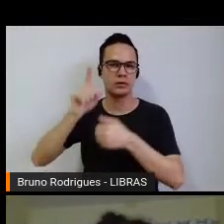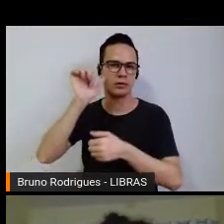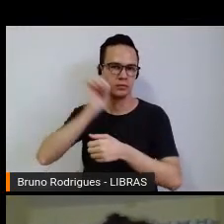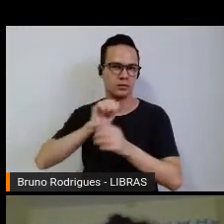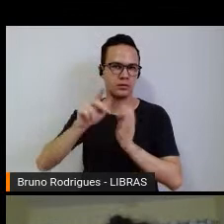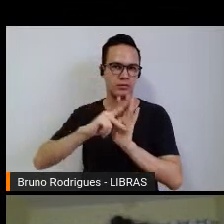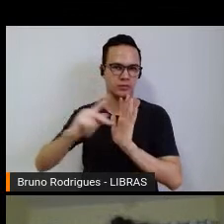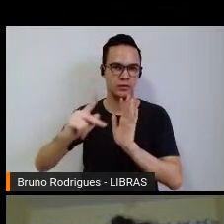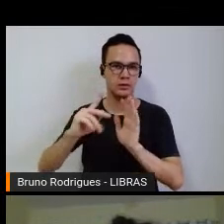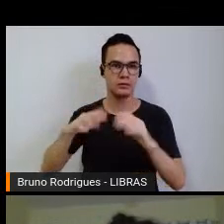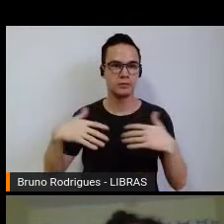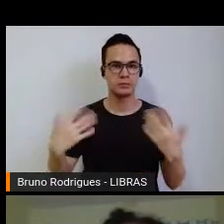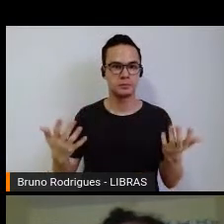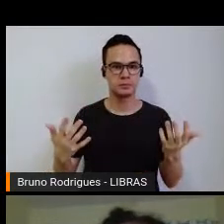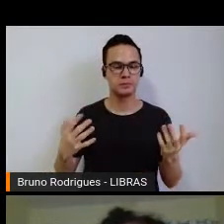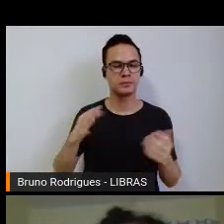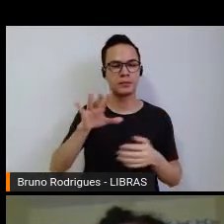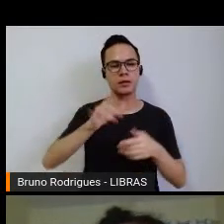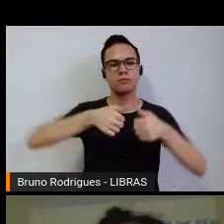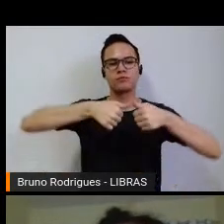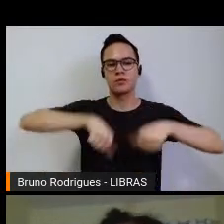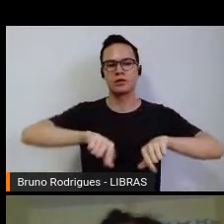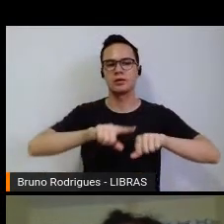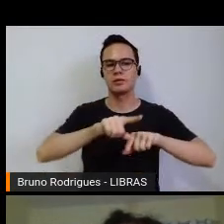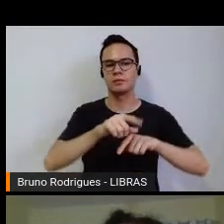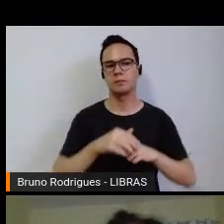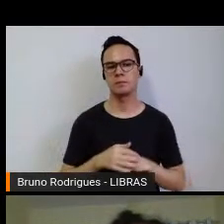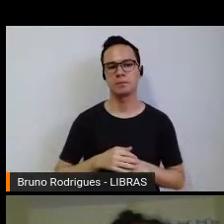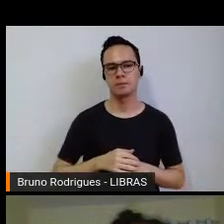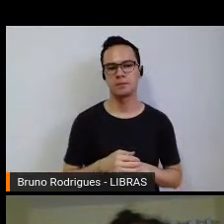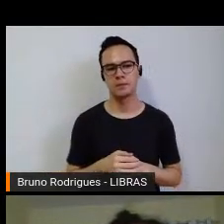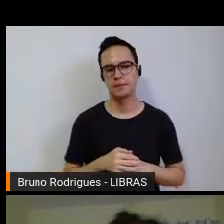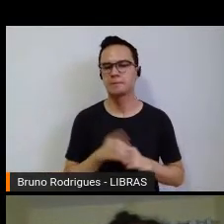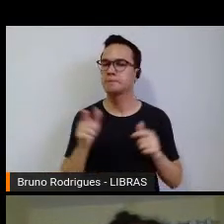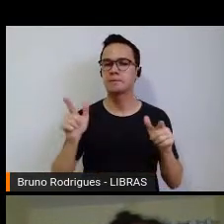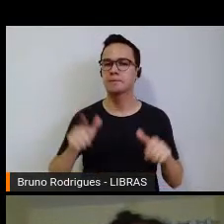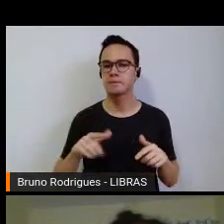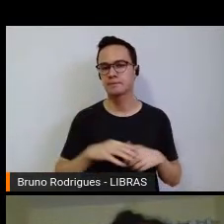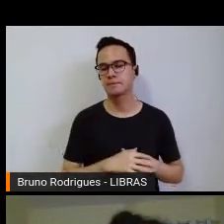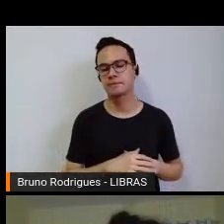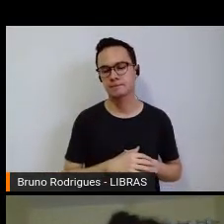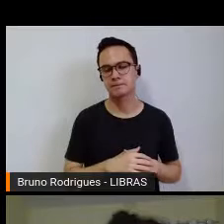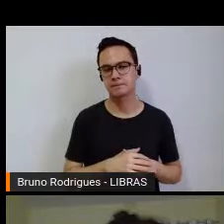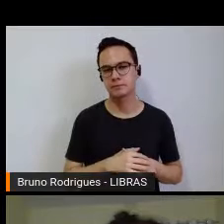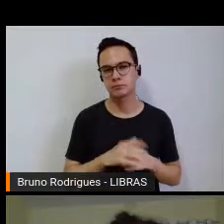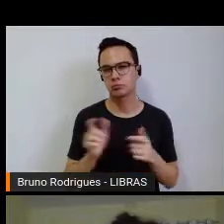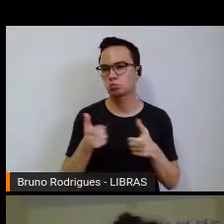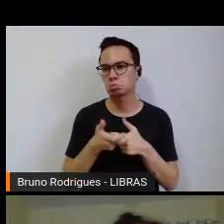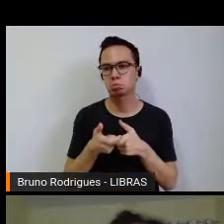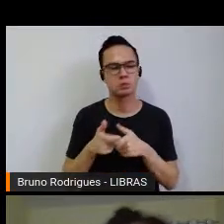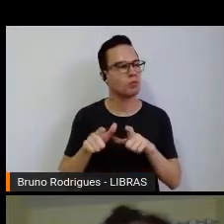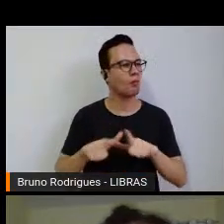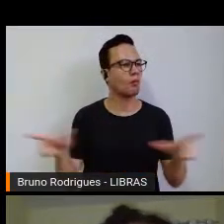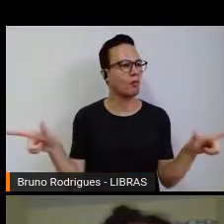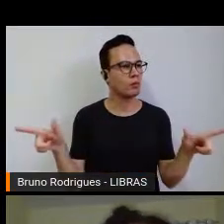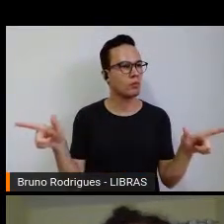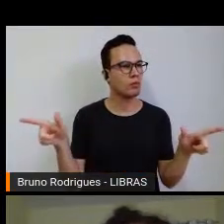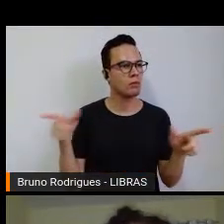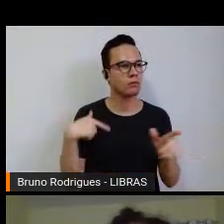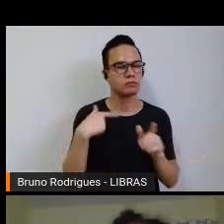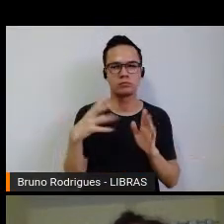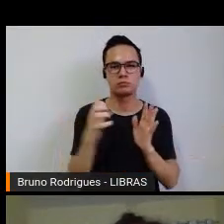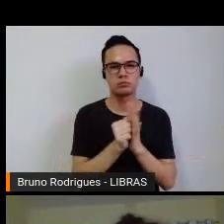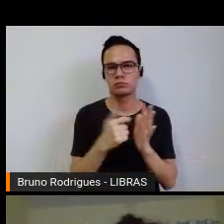Então, só que isso tinha ficado num determinado espaço vazio, sem ninguém registrar.